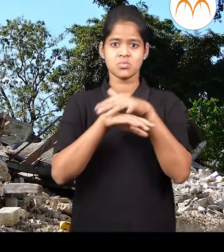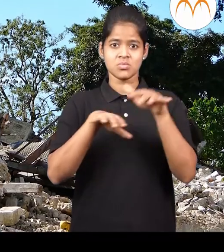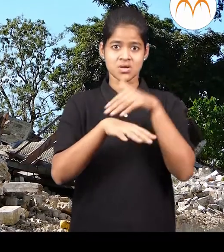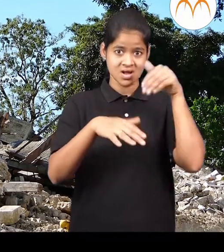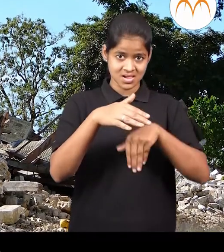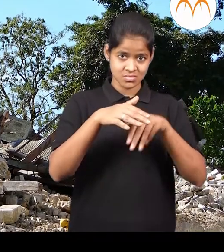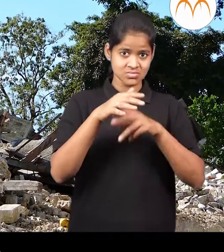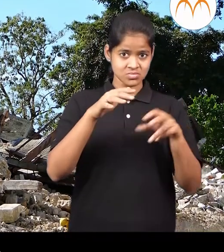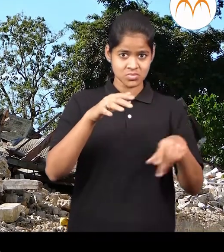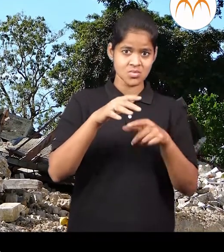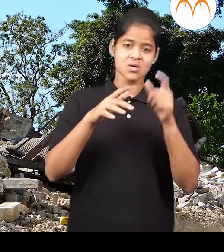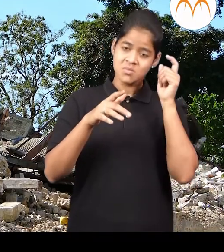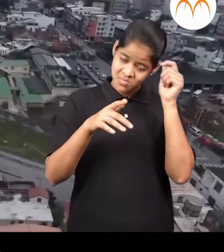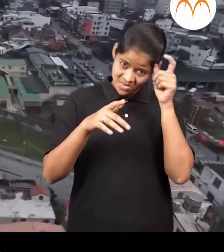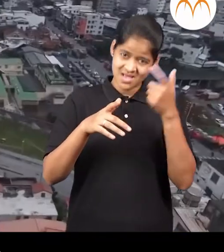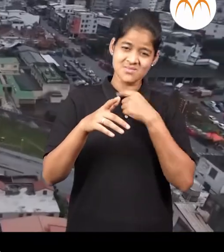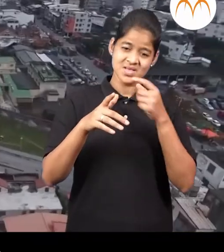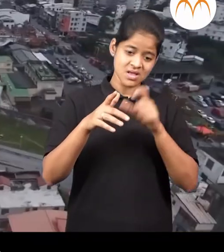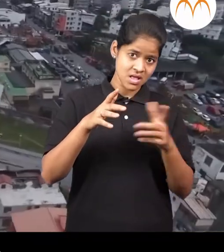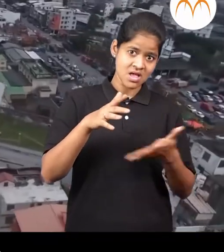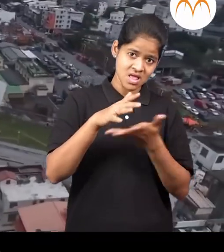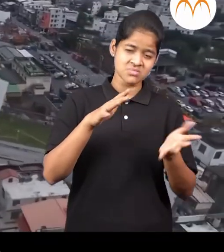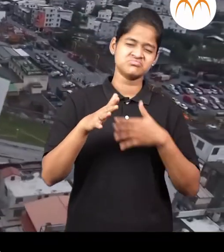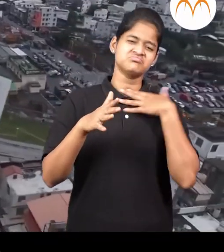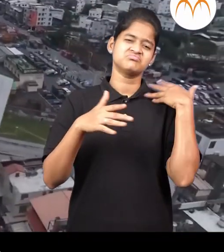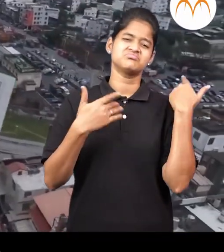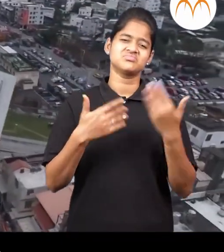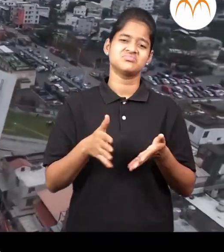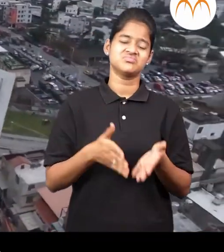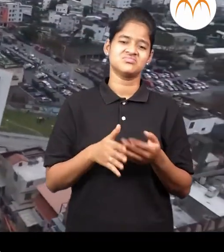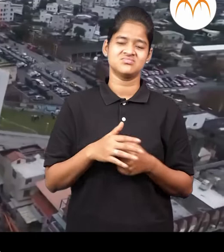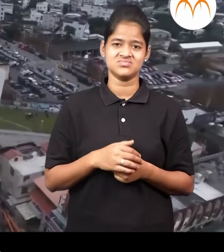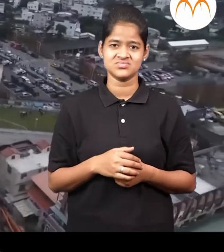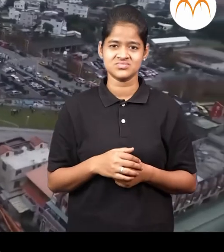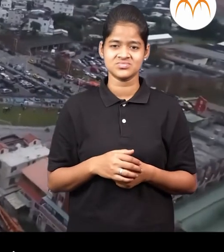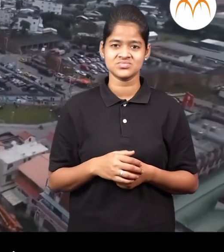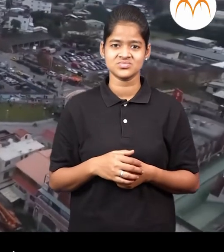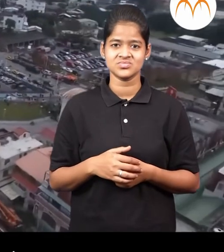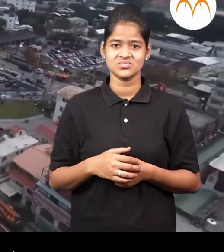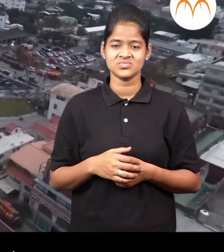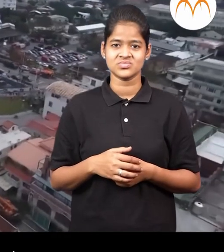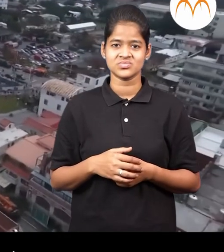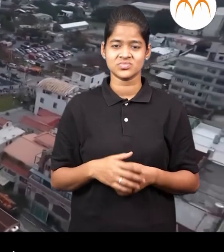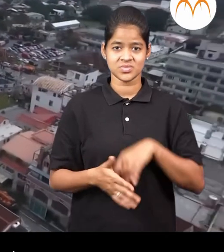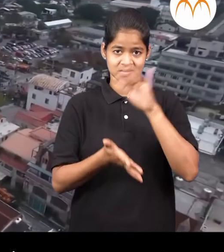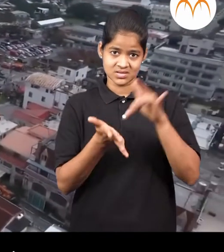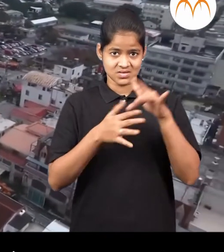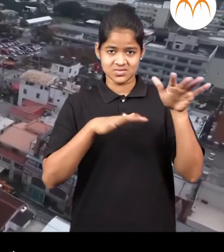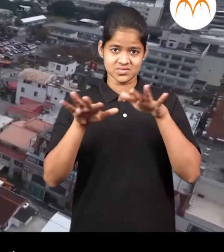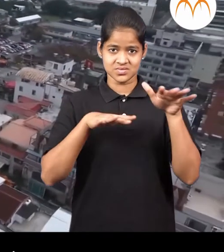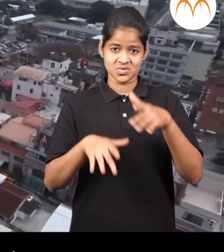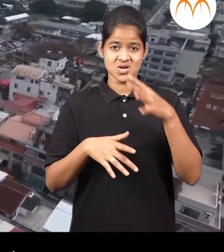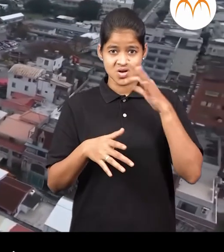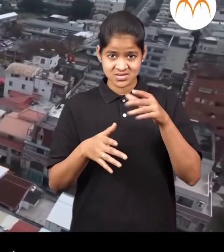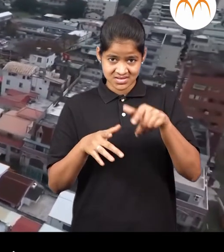आडकताथ अनेक मानसे जक्मी होताथ किवा मरू शकताथ भुकमपाचा केंदरा जवल